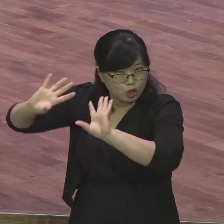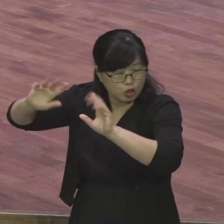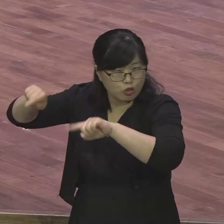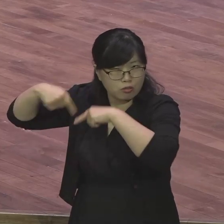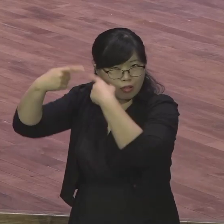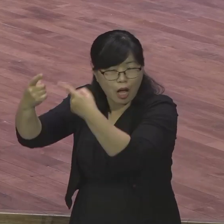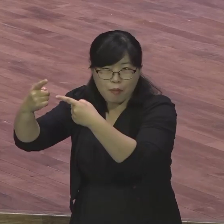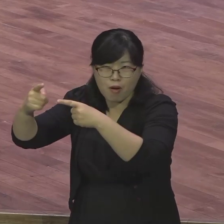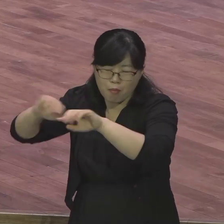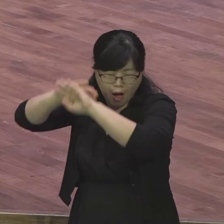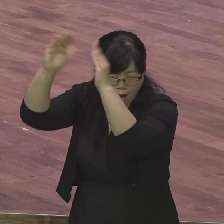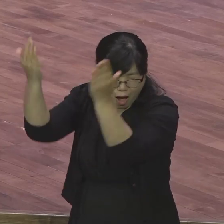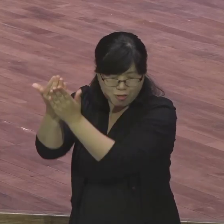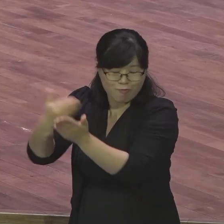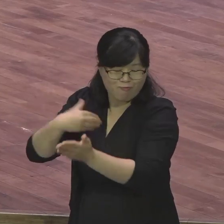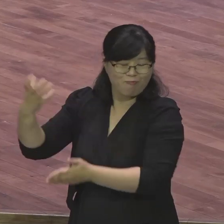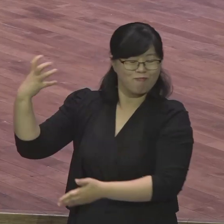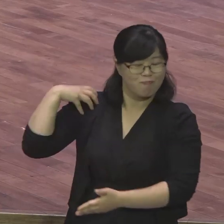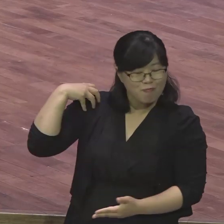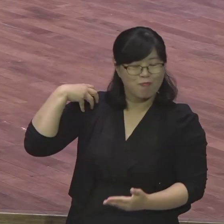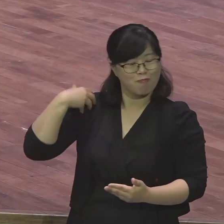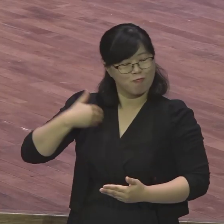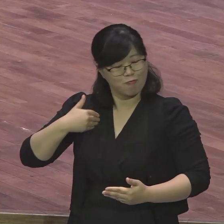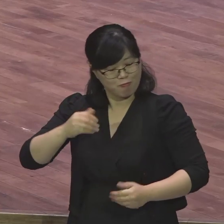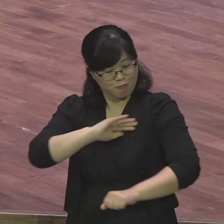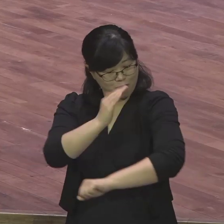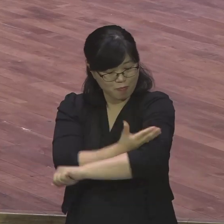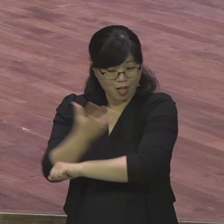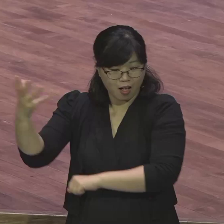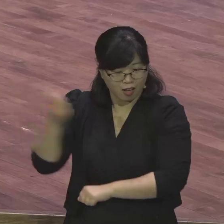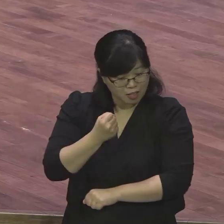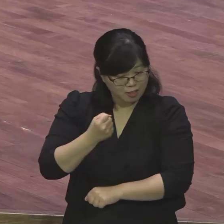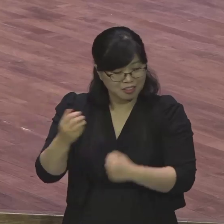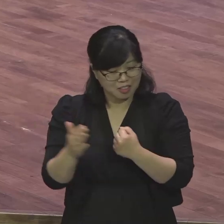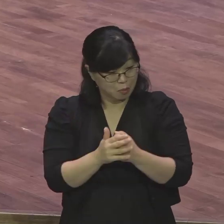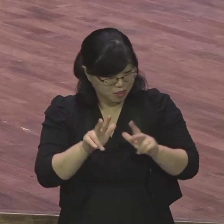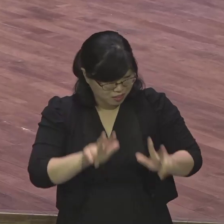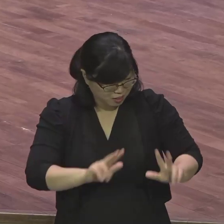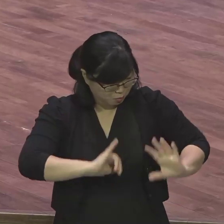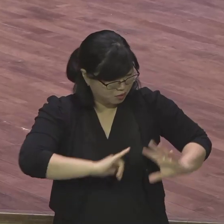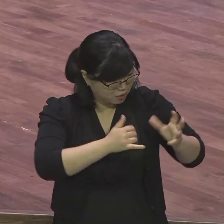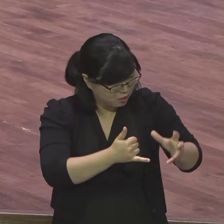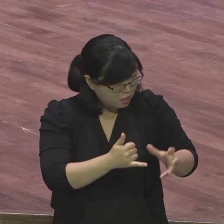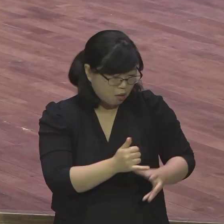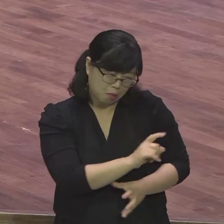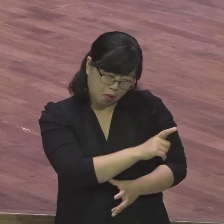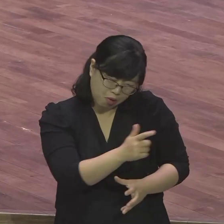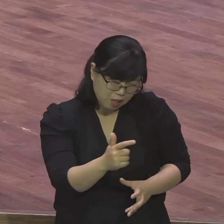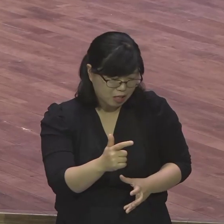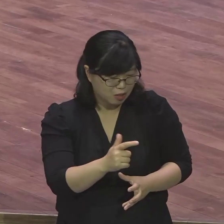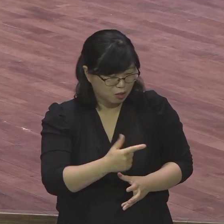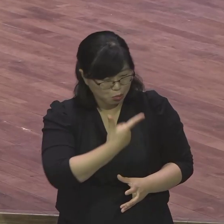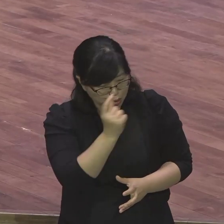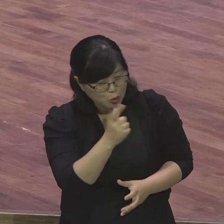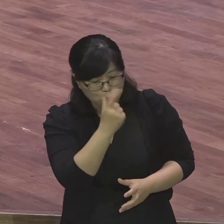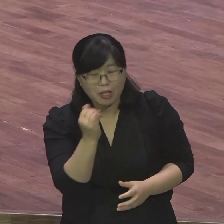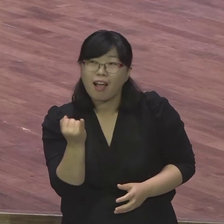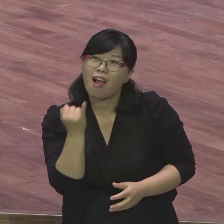그렇게 신앙생활을 했는 것이 성경 작기물이 닿아요. 신앙시대 가요 장르 있는 거 다